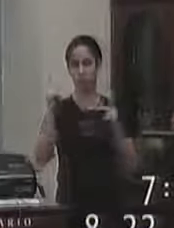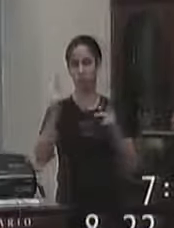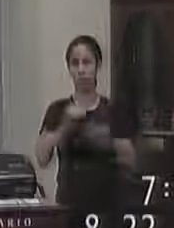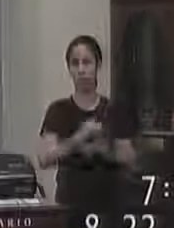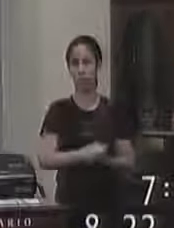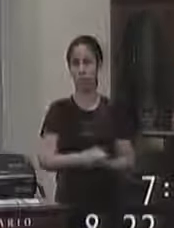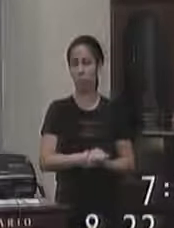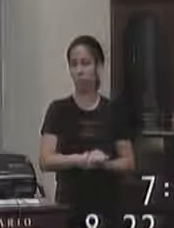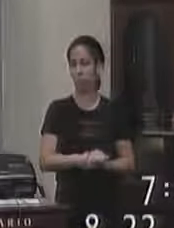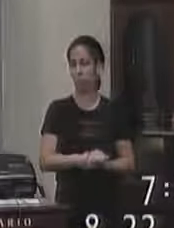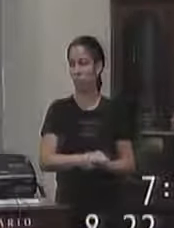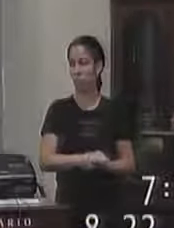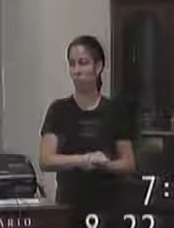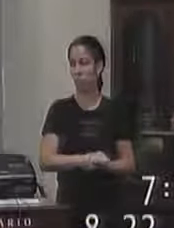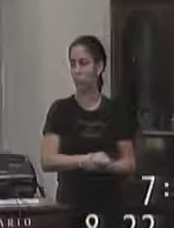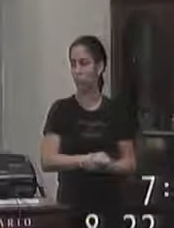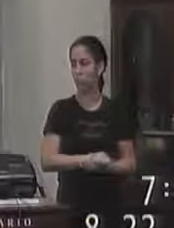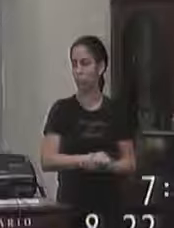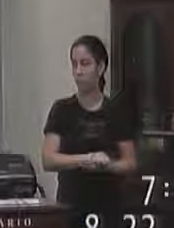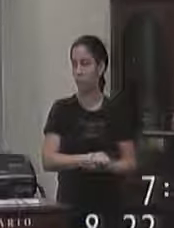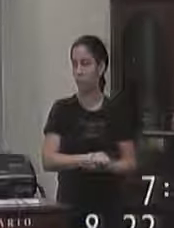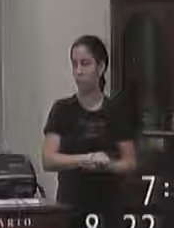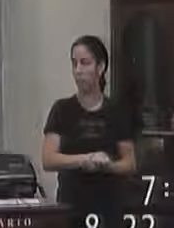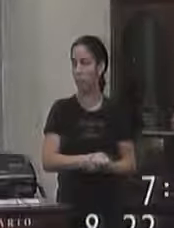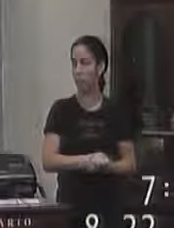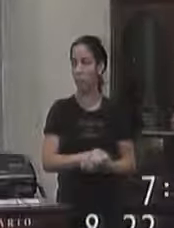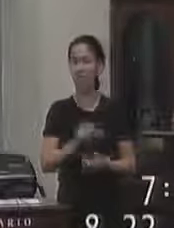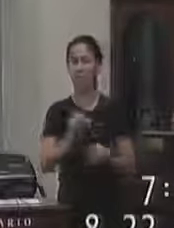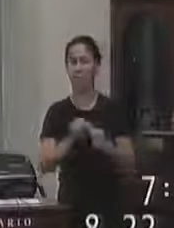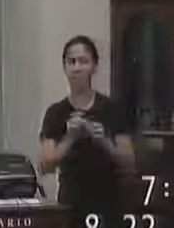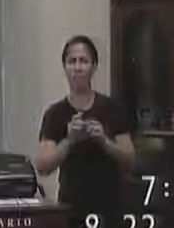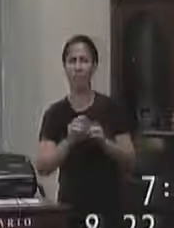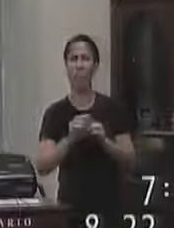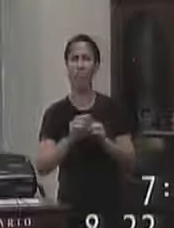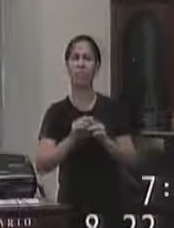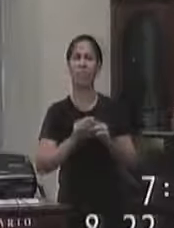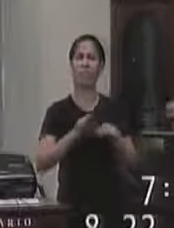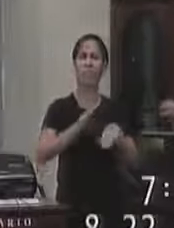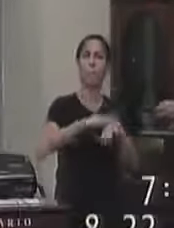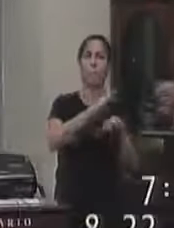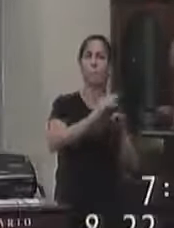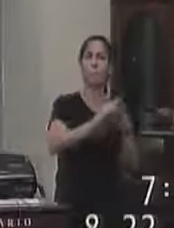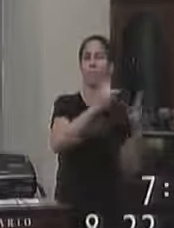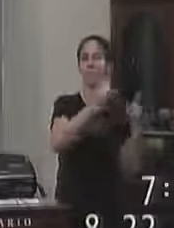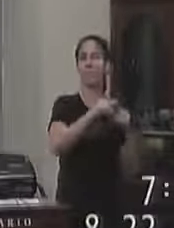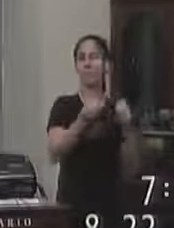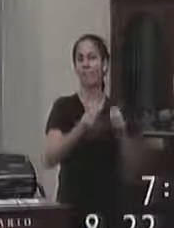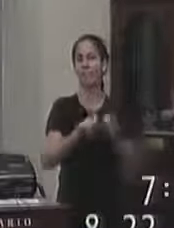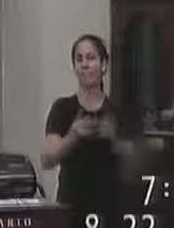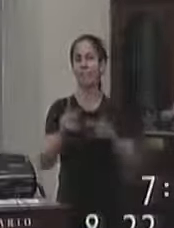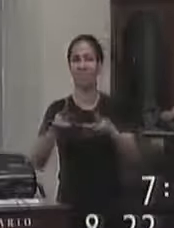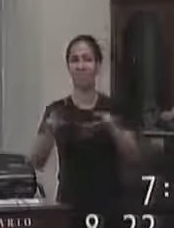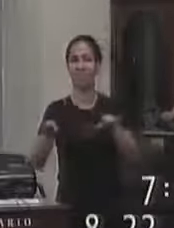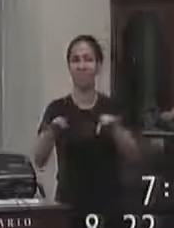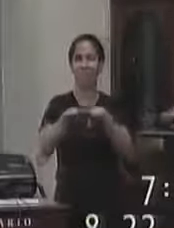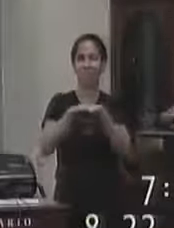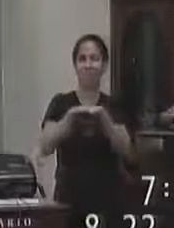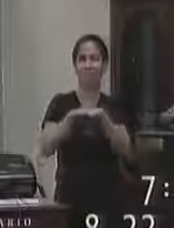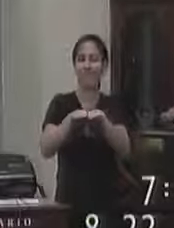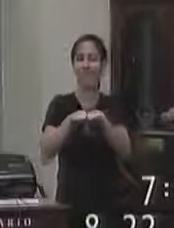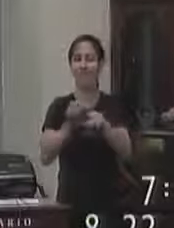é o algo a mais o diferencial às vezes é